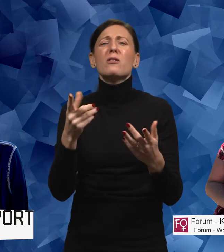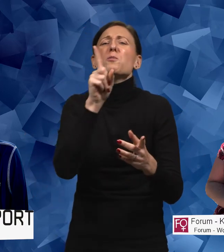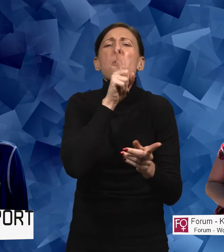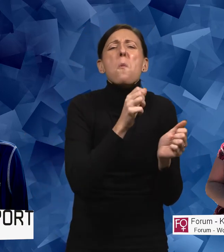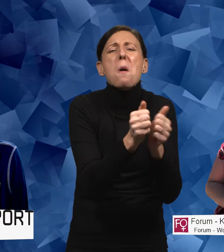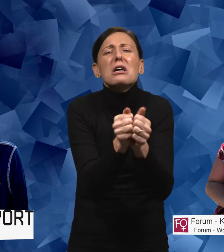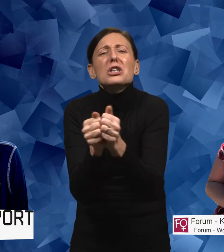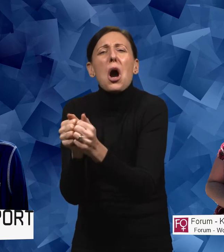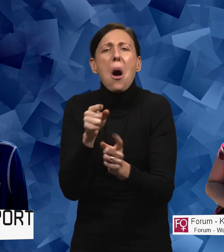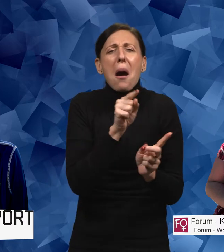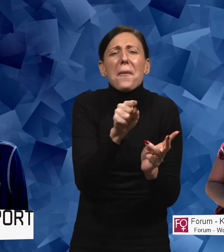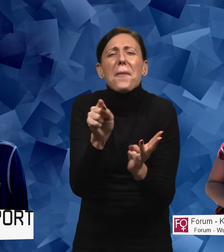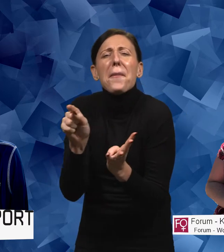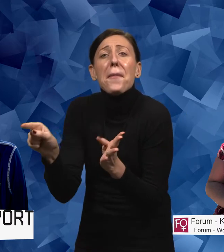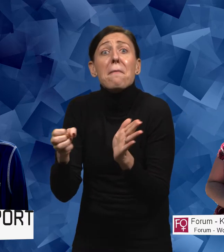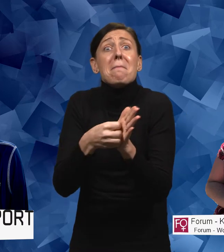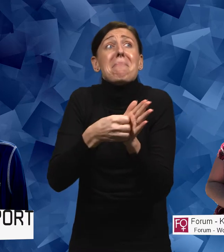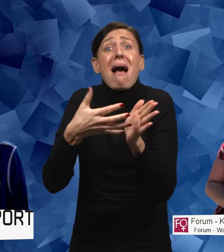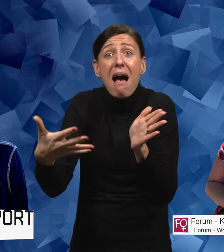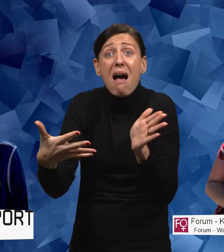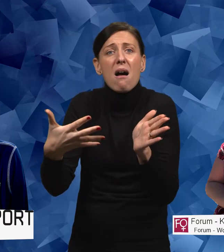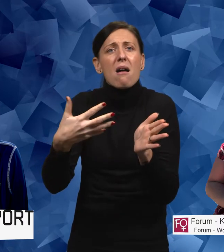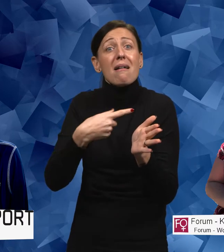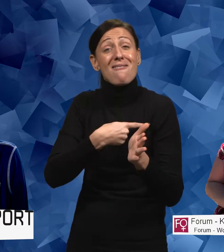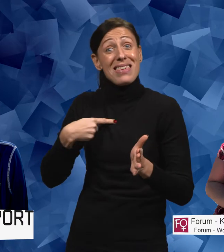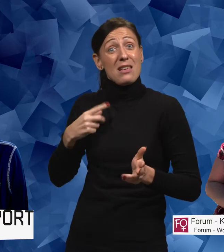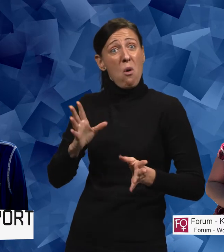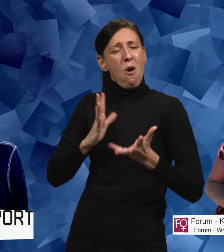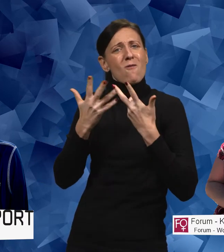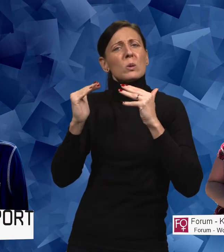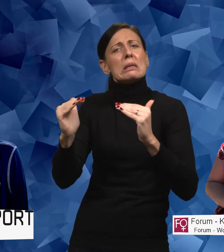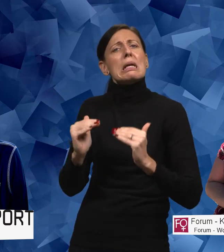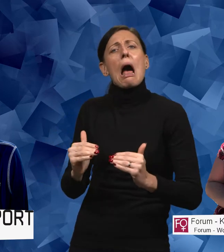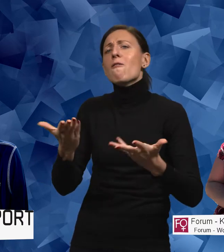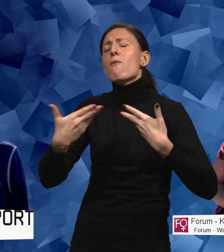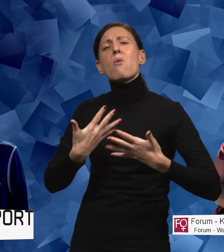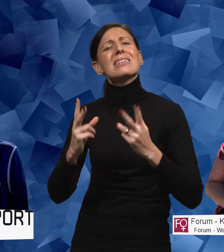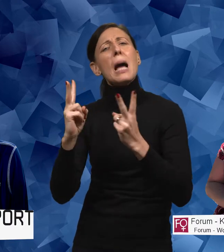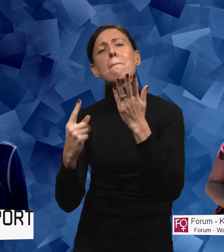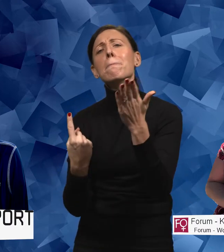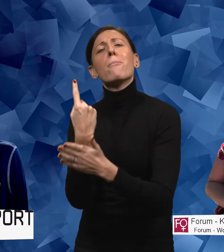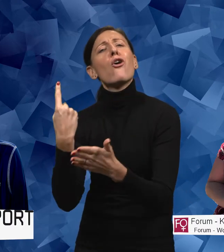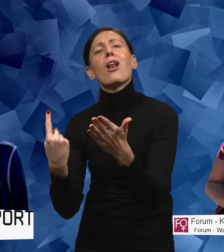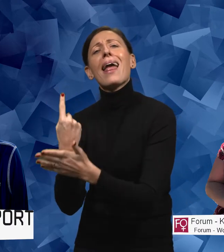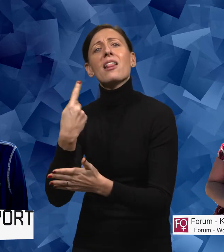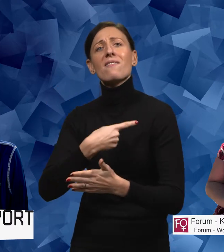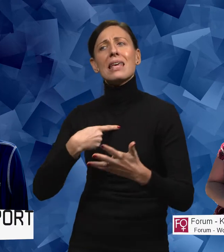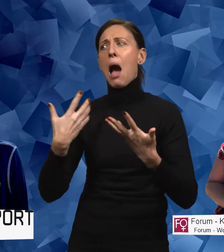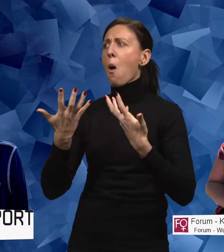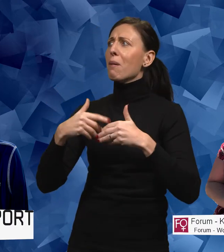här saker som gör att vi, när vi inte har de möjligheterna så hamnar vi liksom, så får